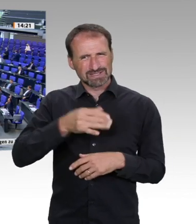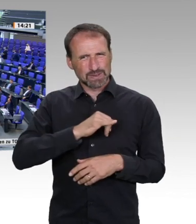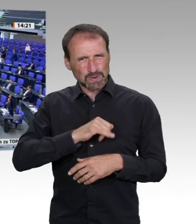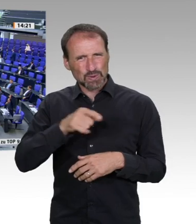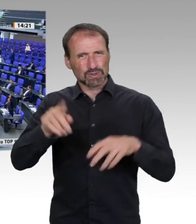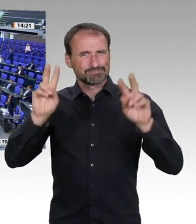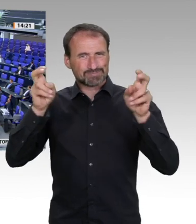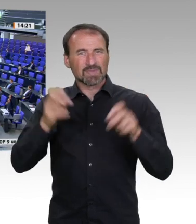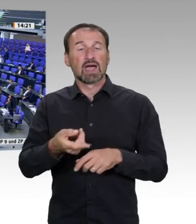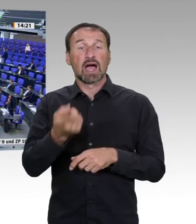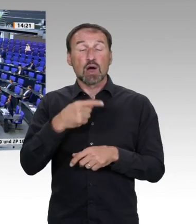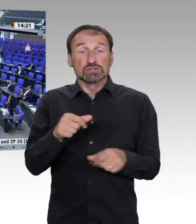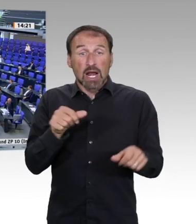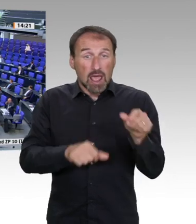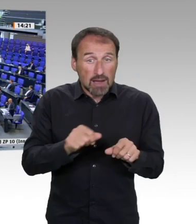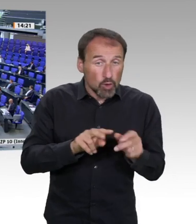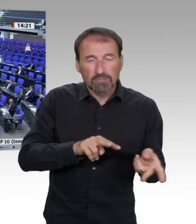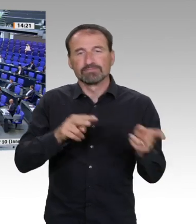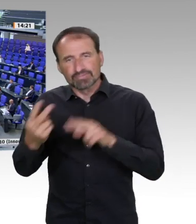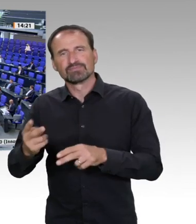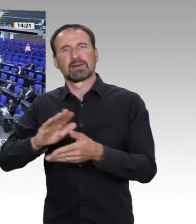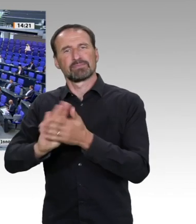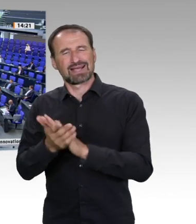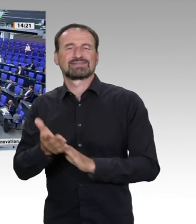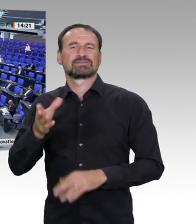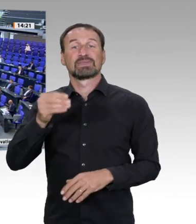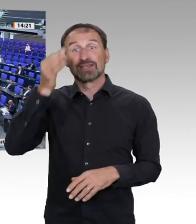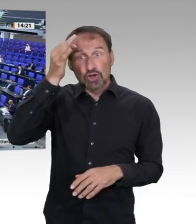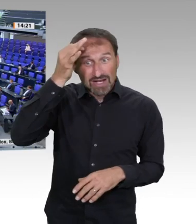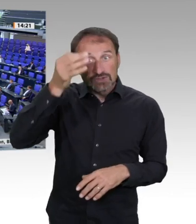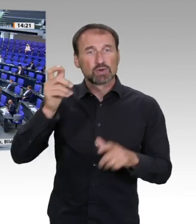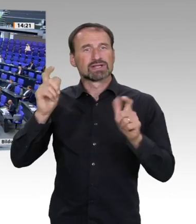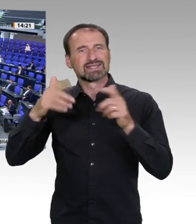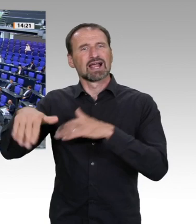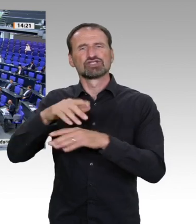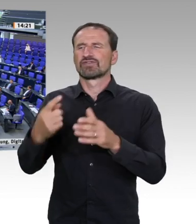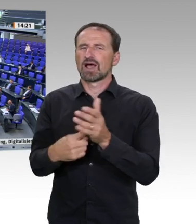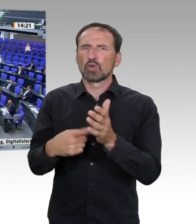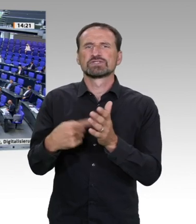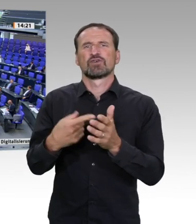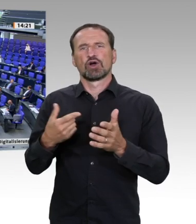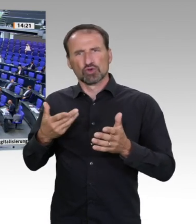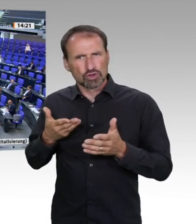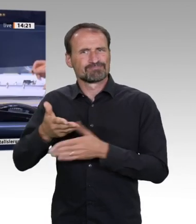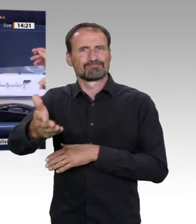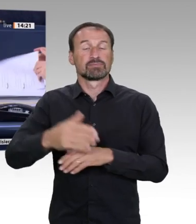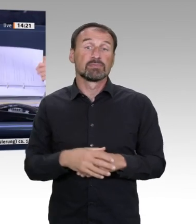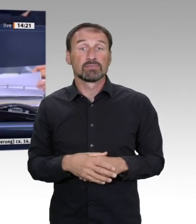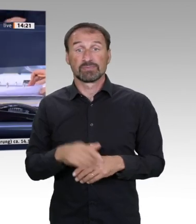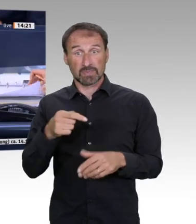Linke, Bündnis 90, Grüne und AfD. Die Beschlussempfehlung ist damit angenommen. Ich rufe auf die Tagesordnungspunkte 10 a, 10